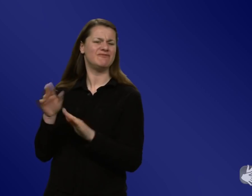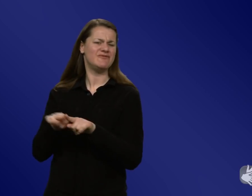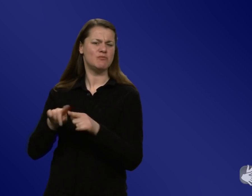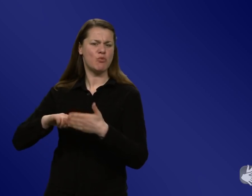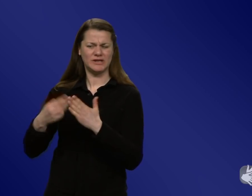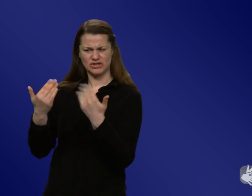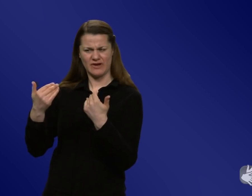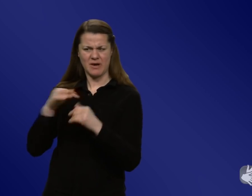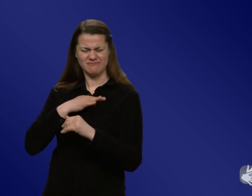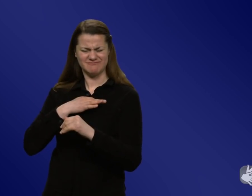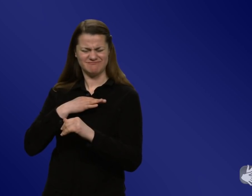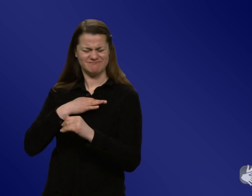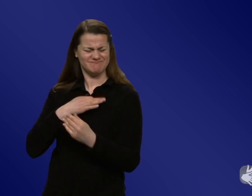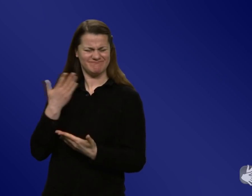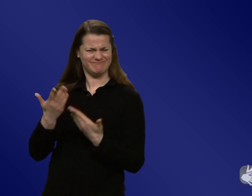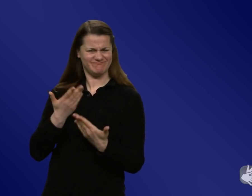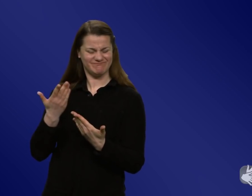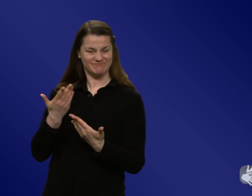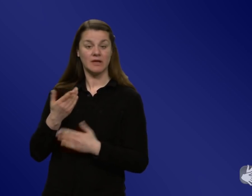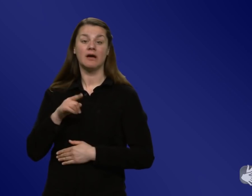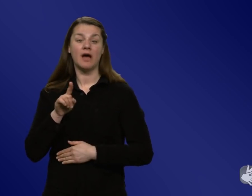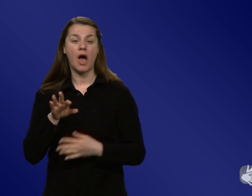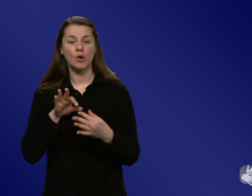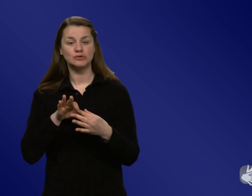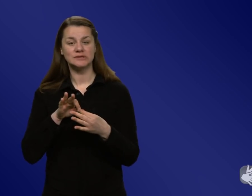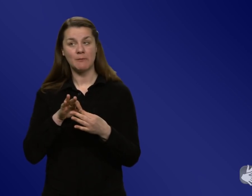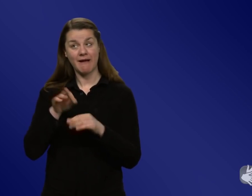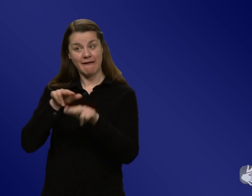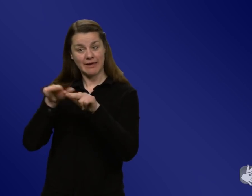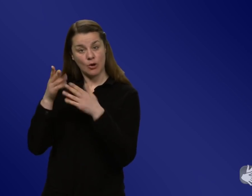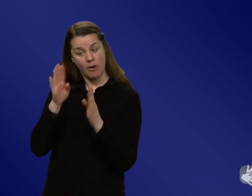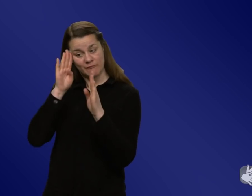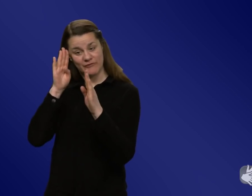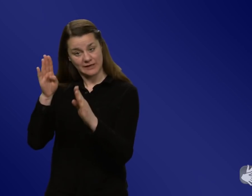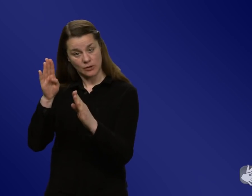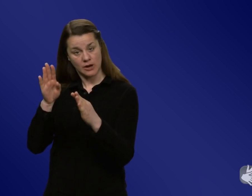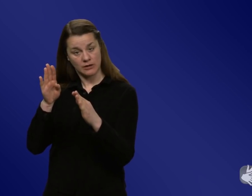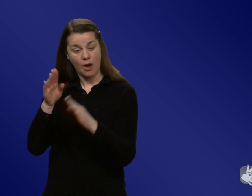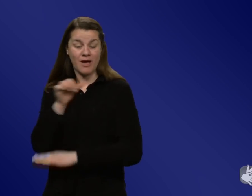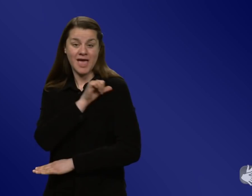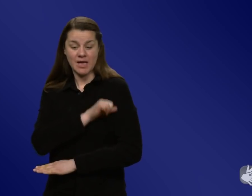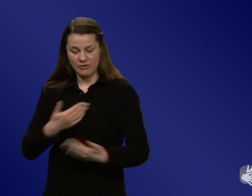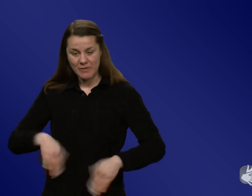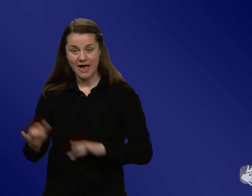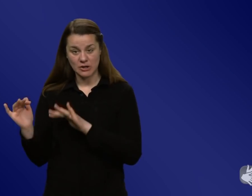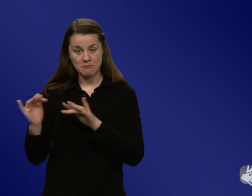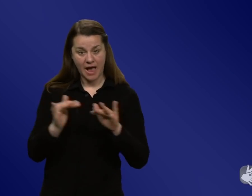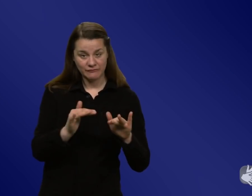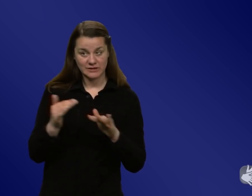Das Vertrauen in die Regierung spielt auch bei der Impfbereitschaft eine Rolle, spielt bei all der gesamten Maßnahmenakzeptanz eine Rolle und